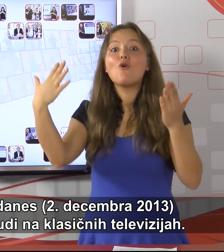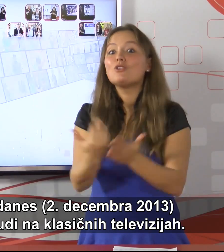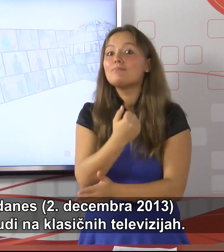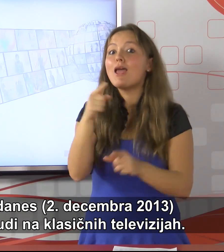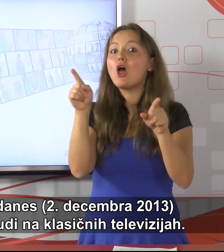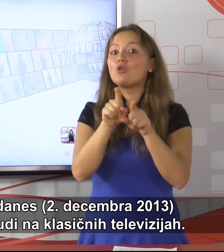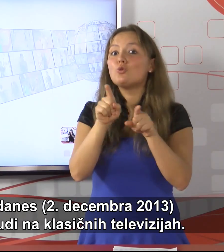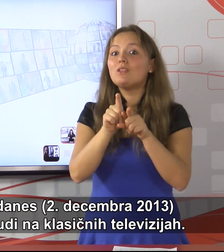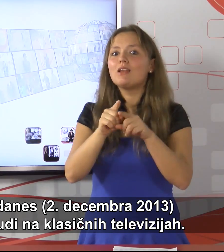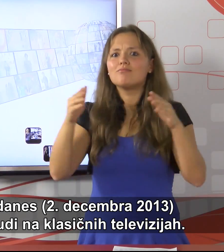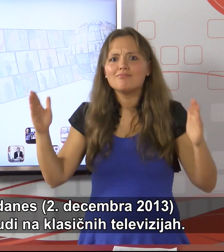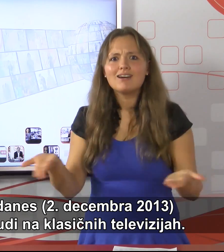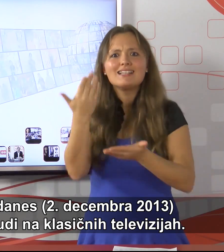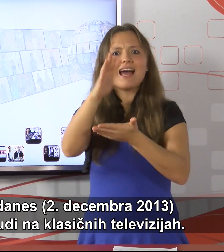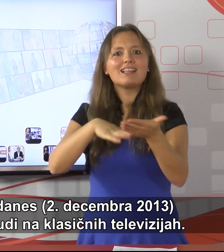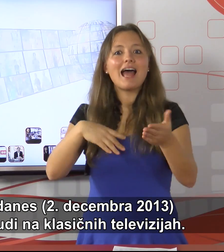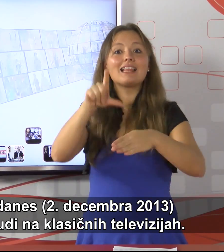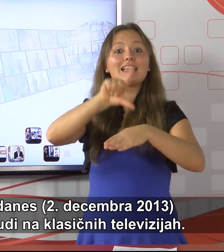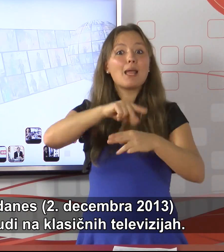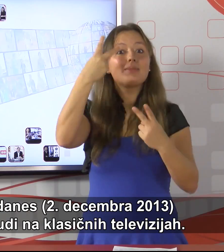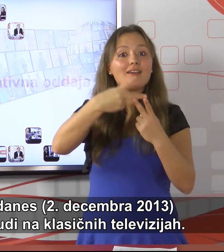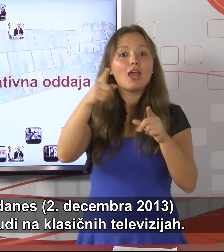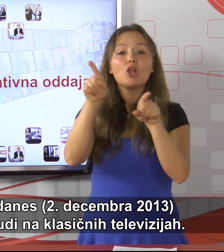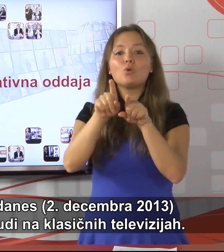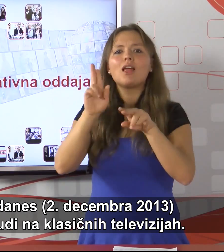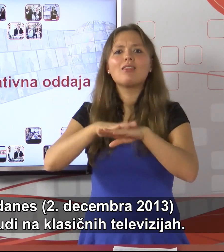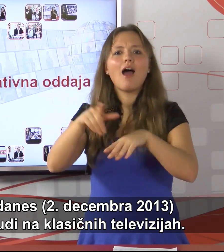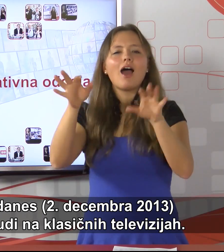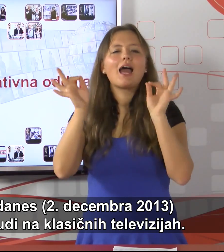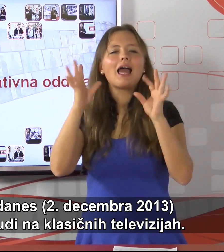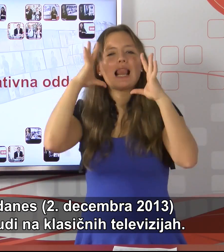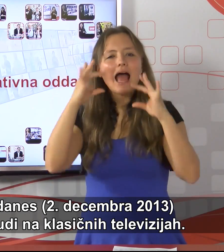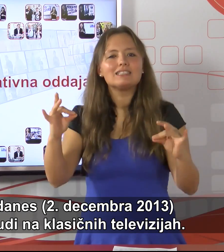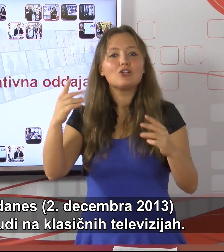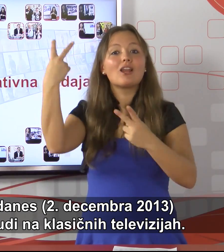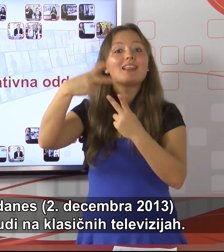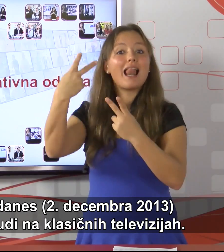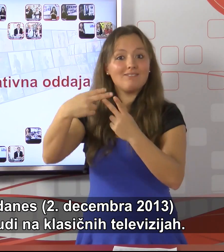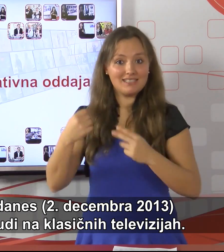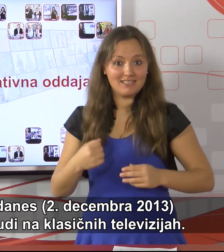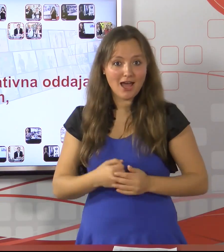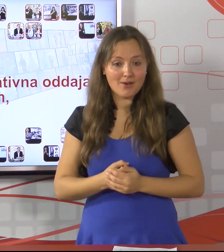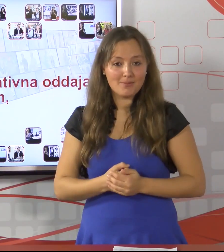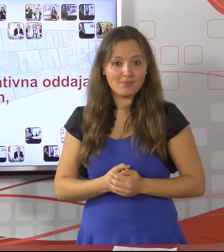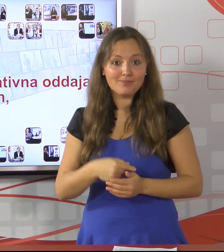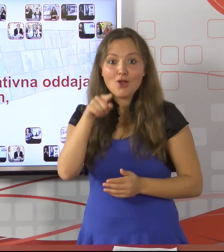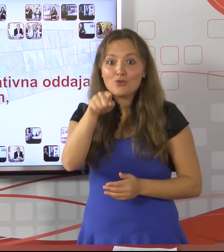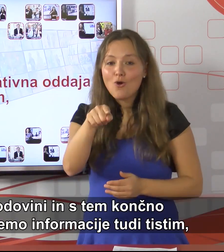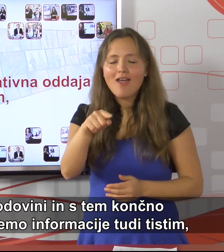uspelo zagnati TIPK TV tudi na klasičnih televizijah. To je